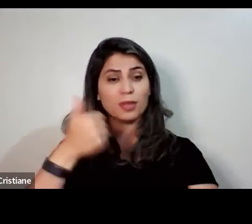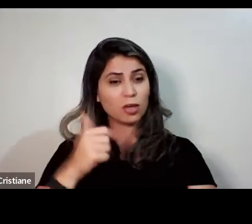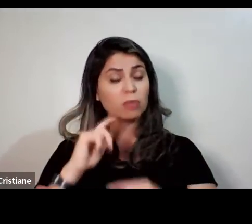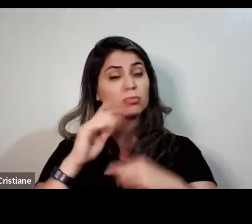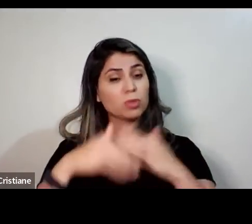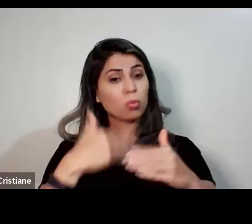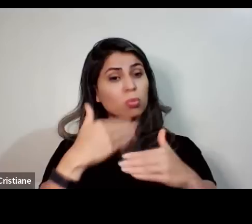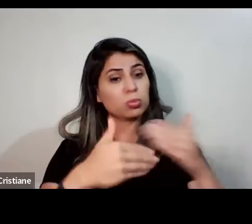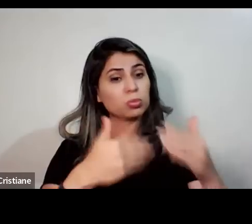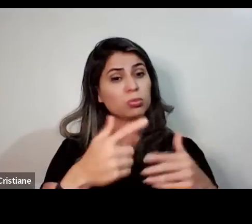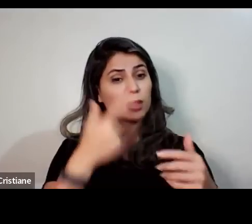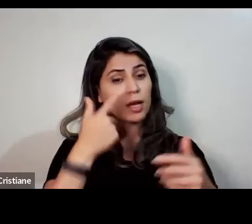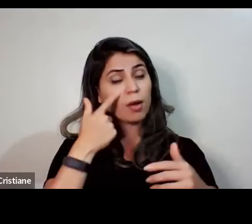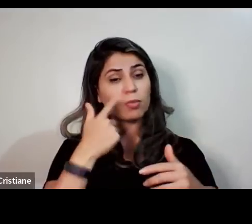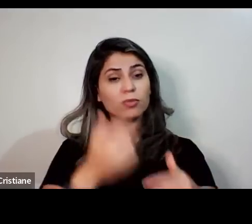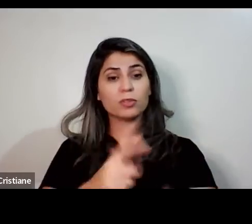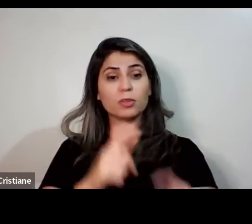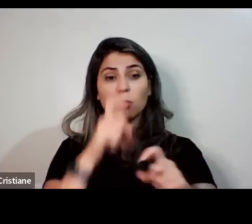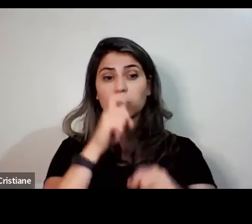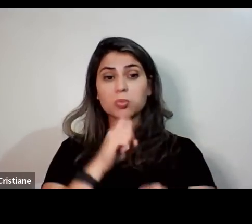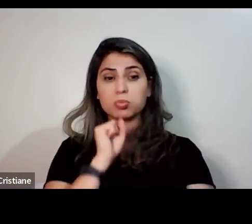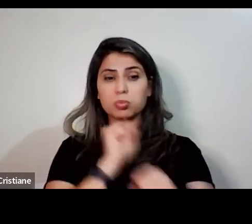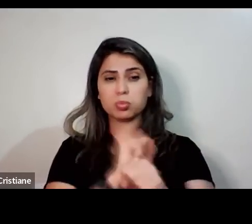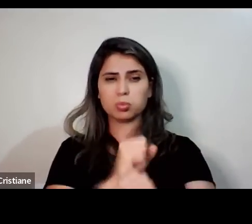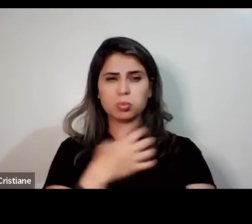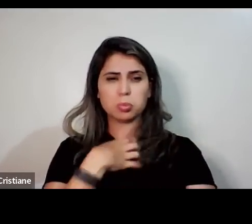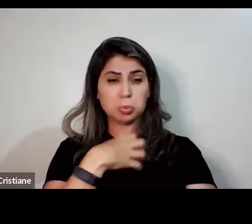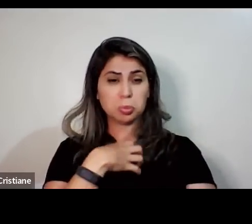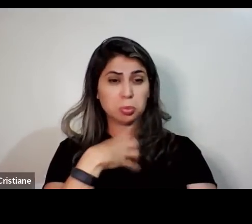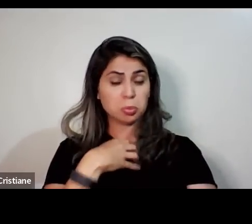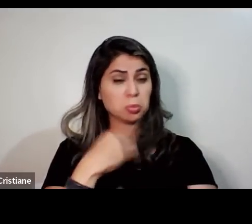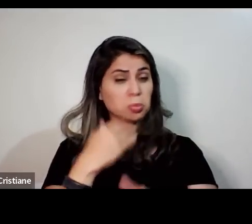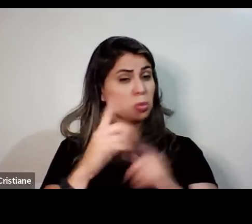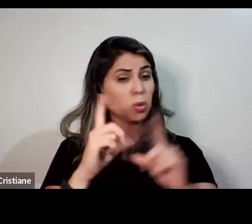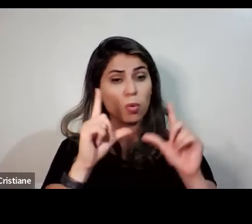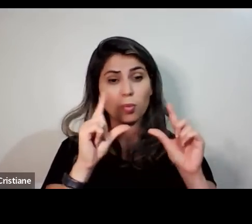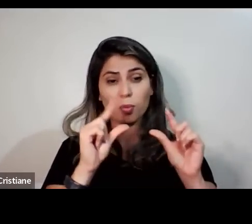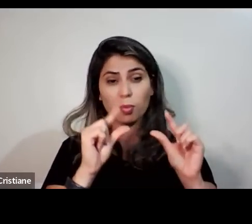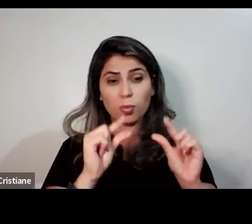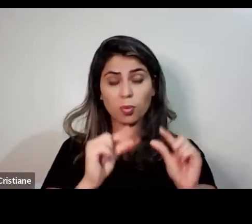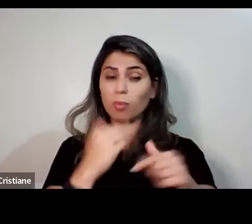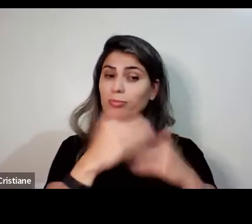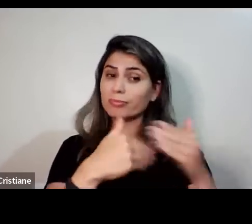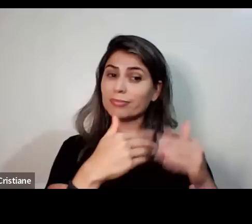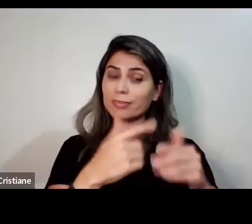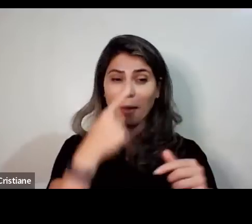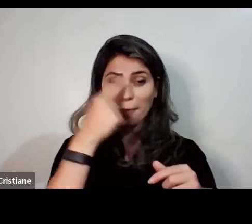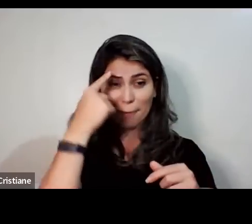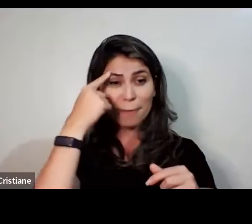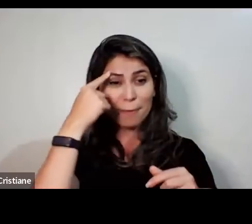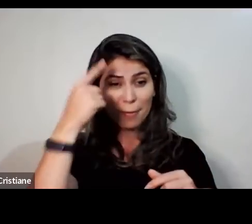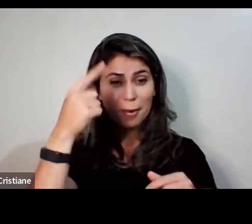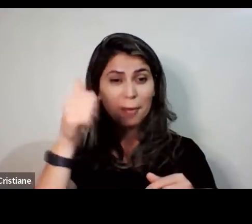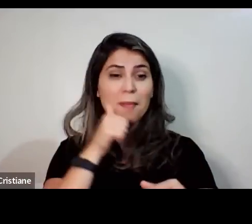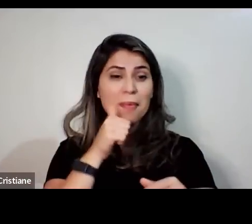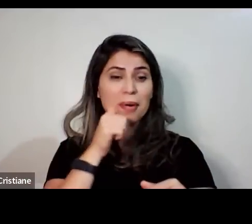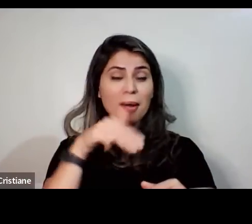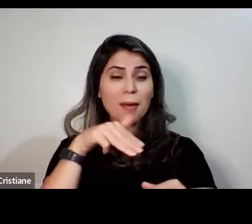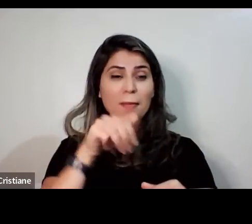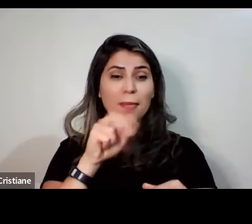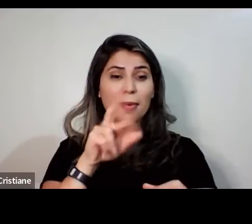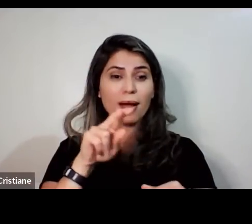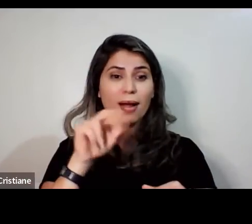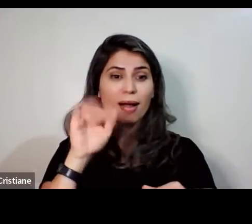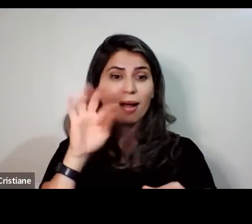dois meses, a Marta já falou ué, cadê? Cadê os problemas? Foram curados? Não, foram